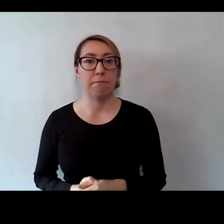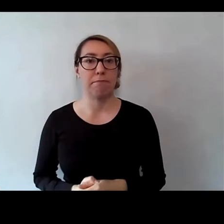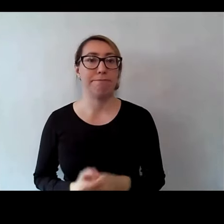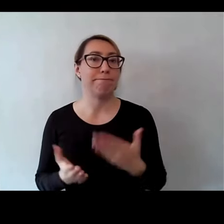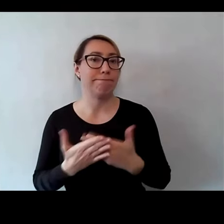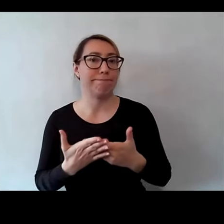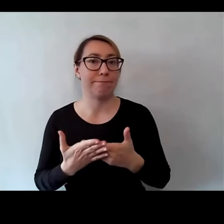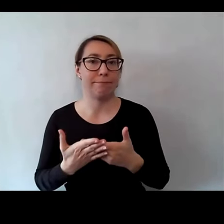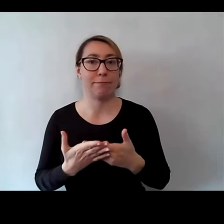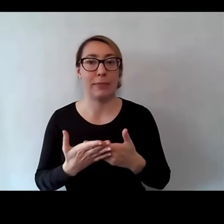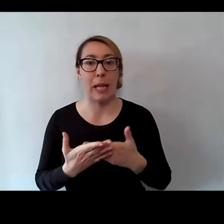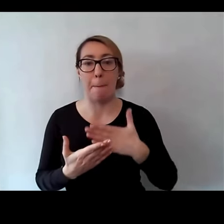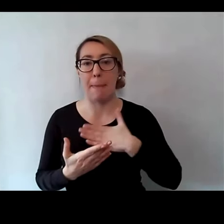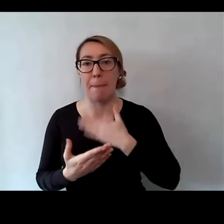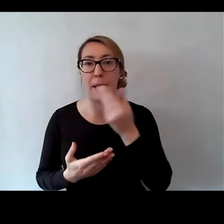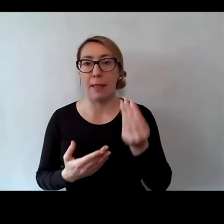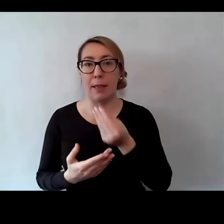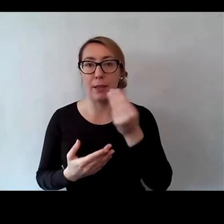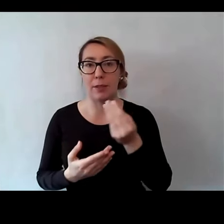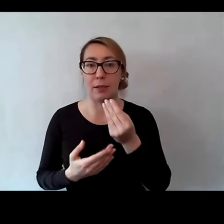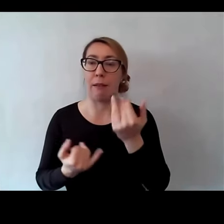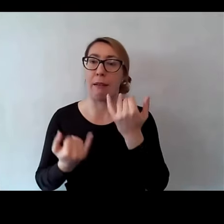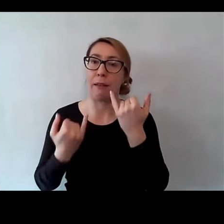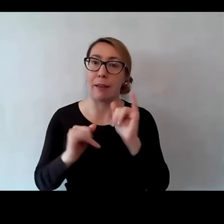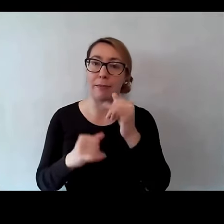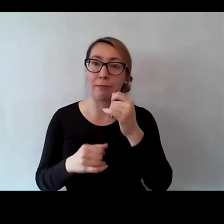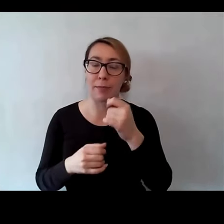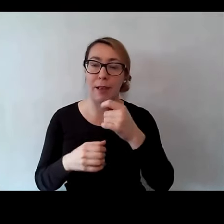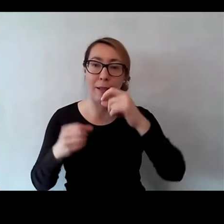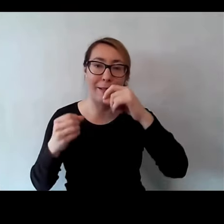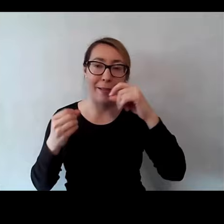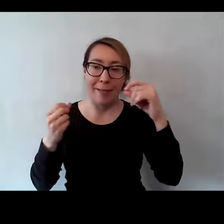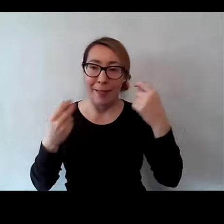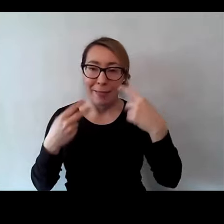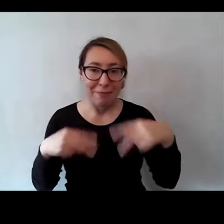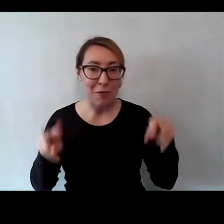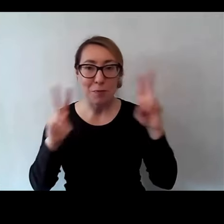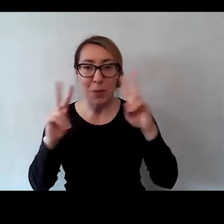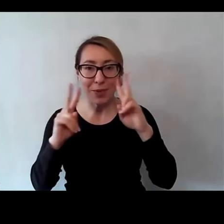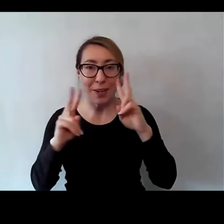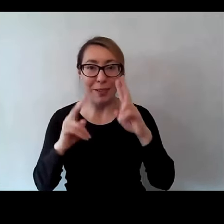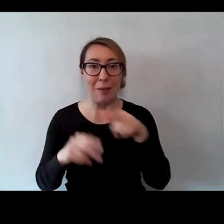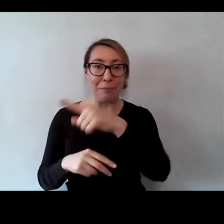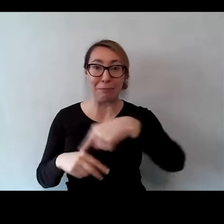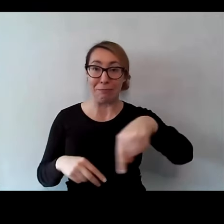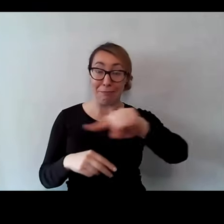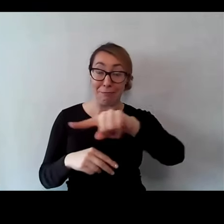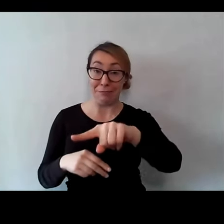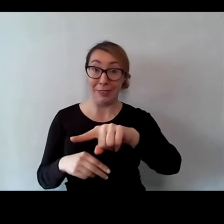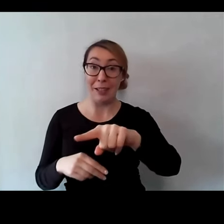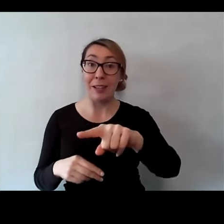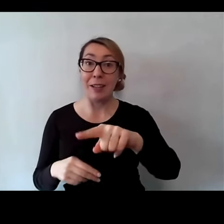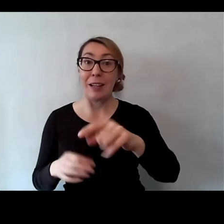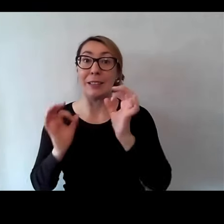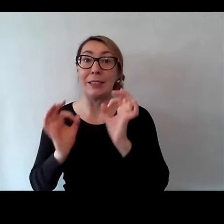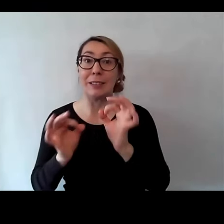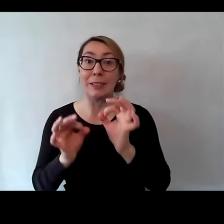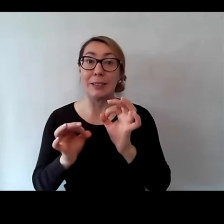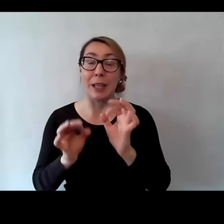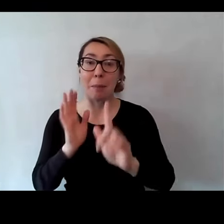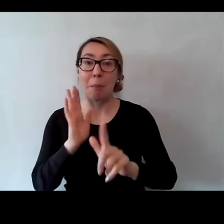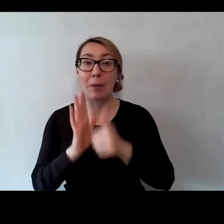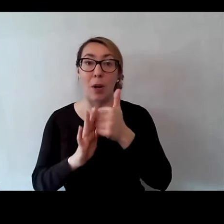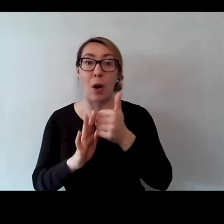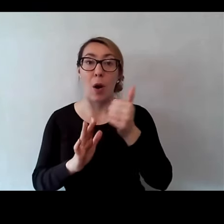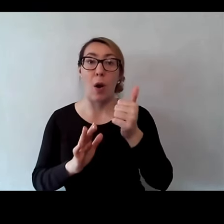że mamy dla Państwa jeszcze inną niespodziankę specjalną. Jesteście literarnym gronem, które będzie miało dzisiaj okazję